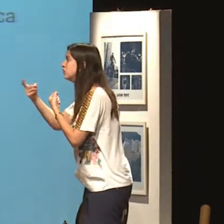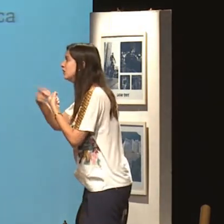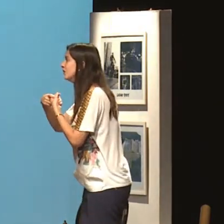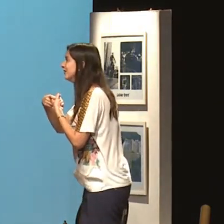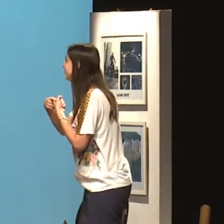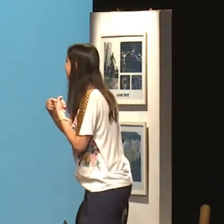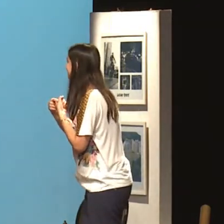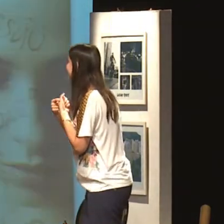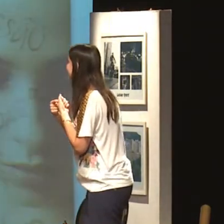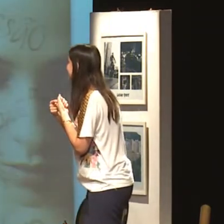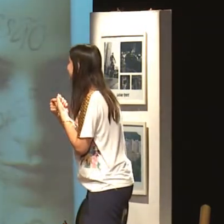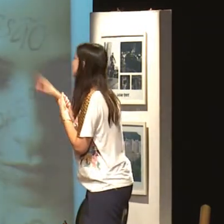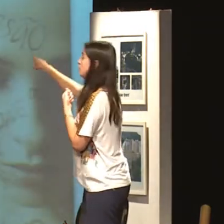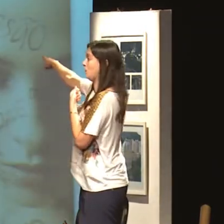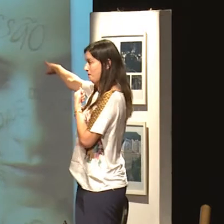Você está voltando. Isso.